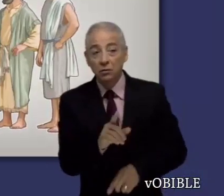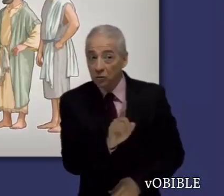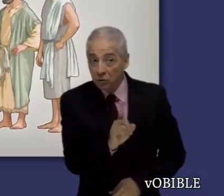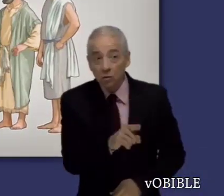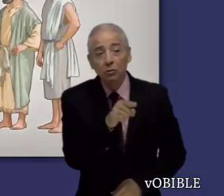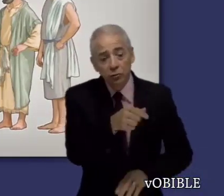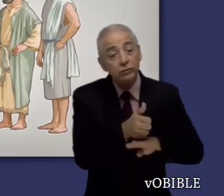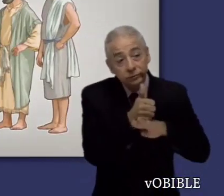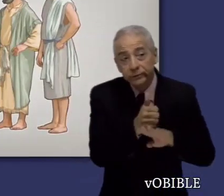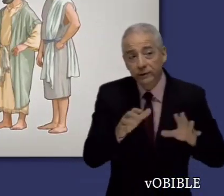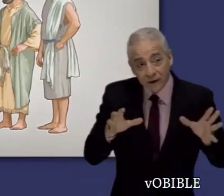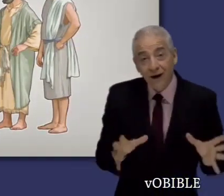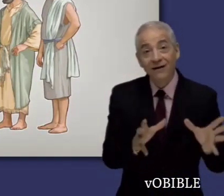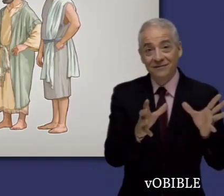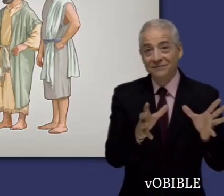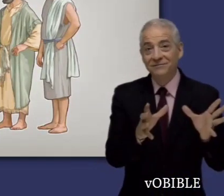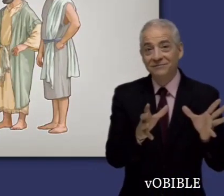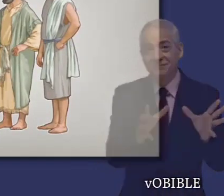permita que nadie lo menosprecie.